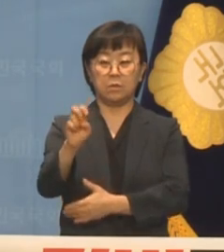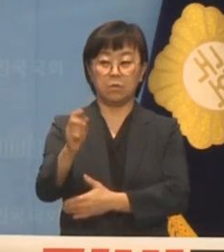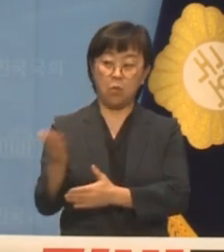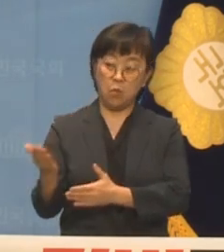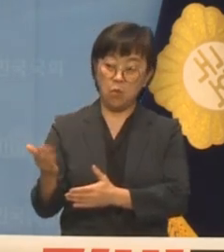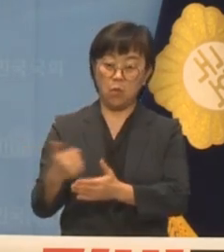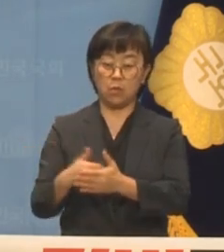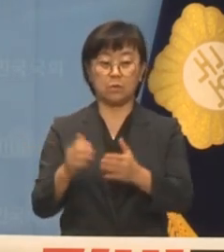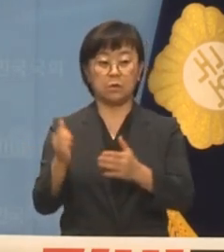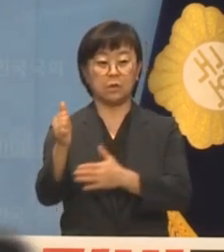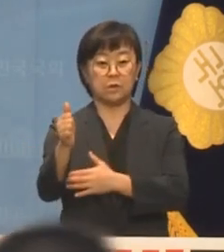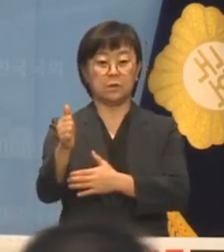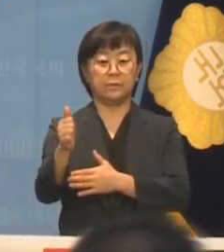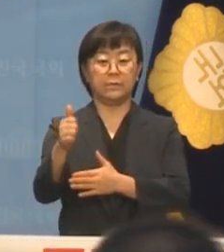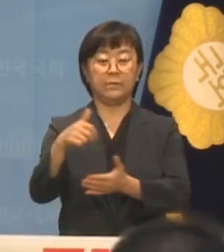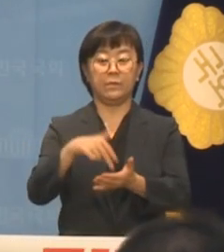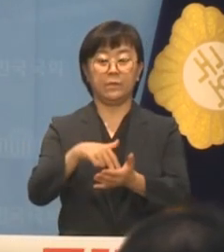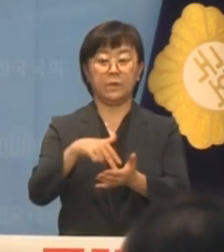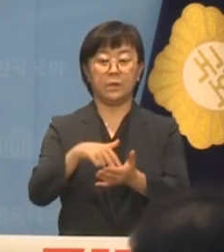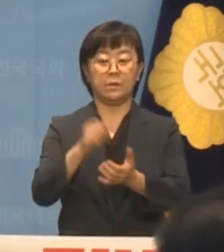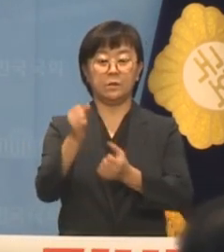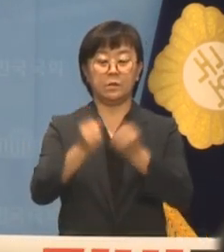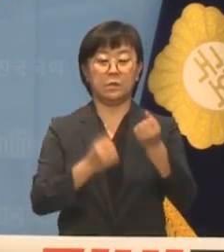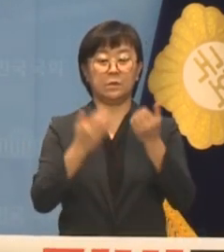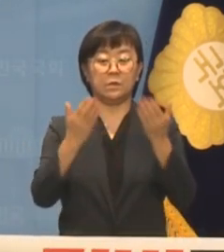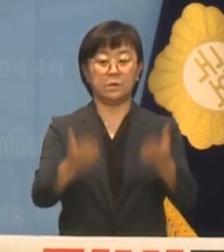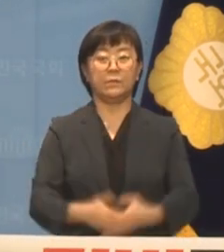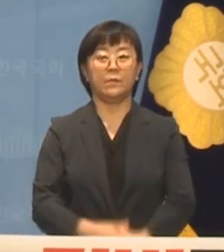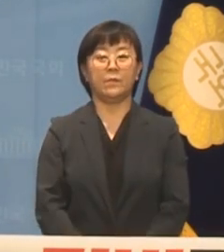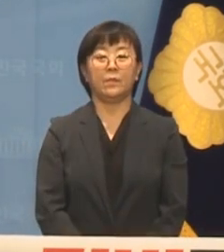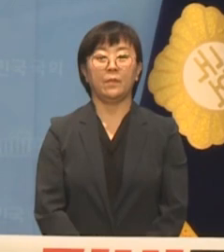의원장께서 말씀하시도록 하겠습니다